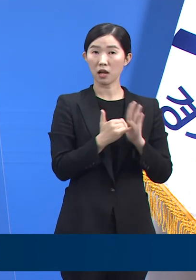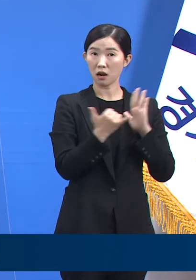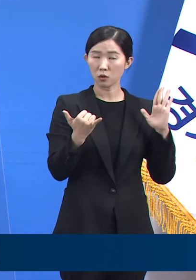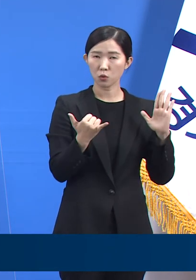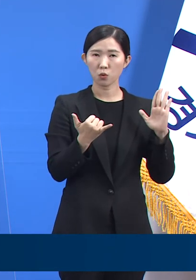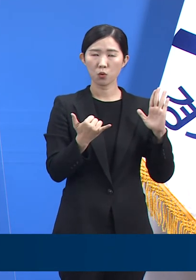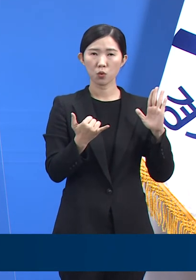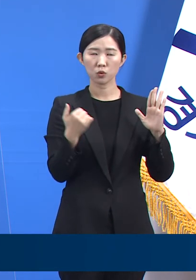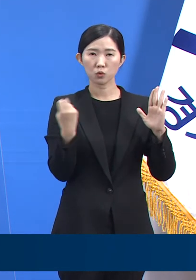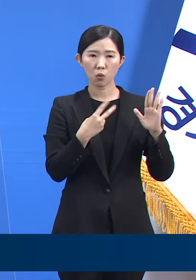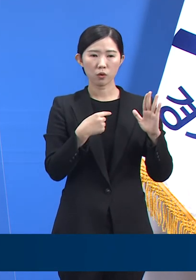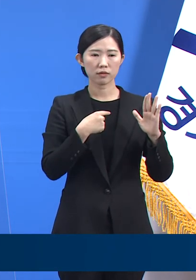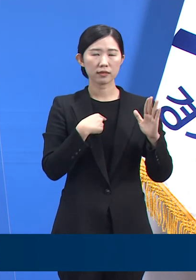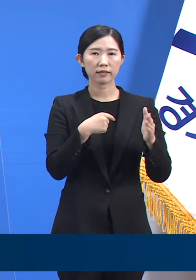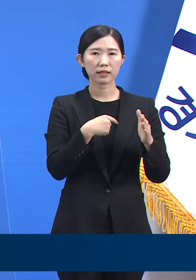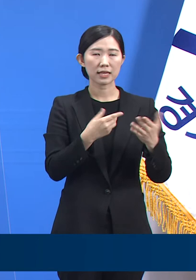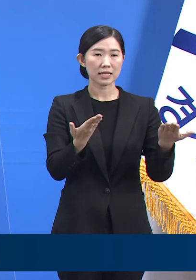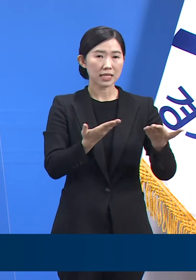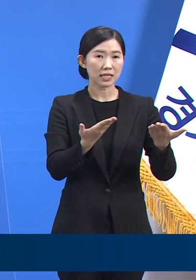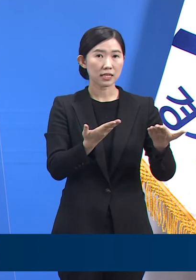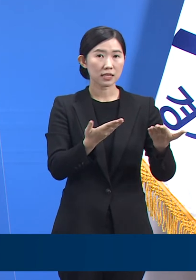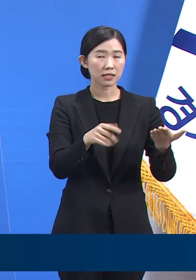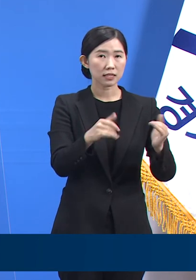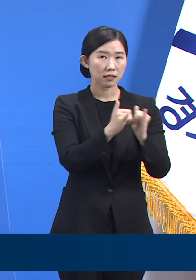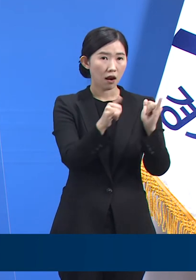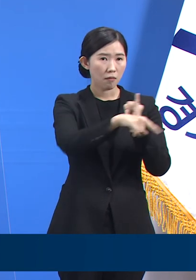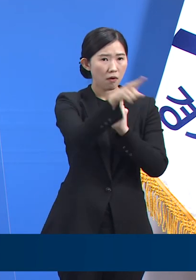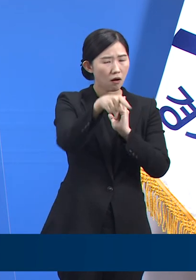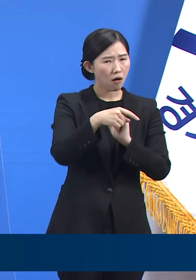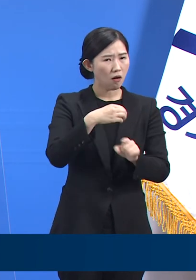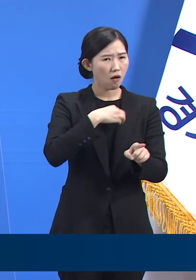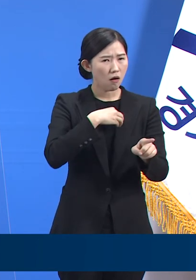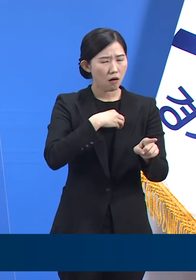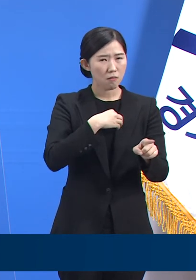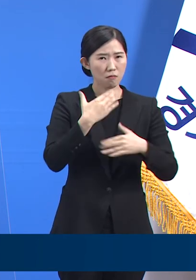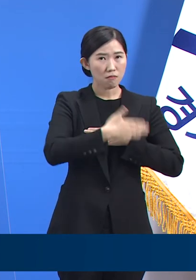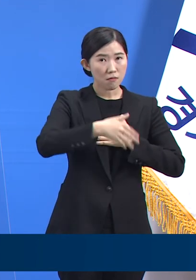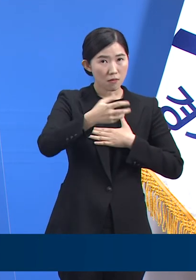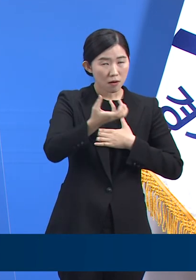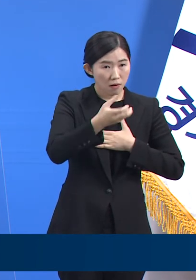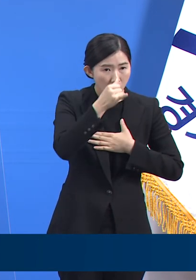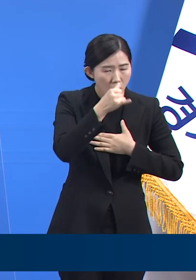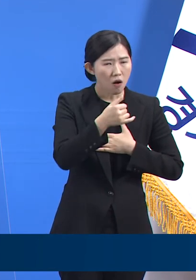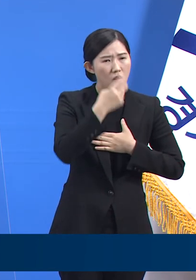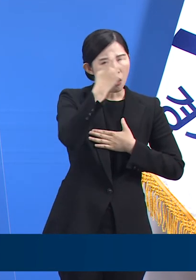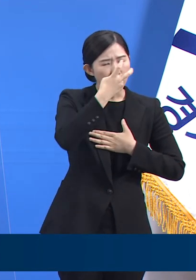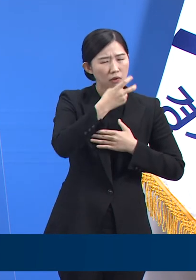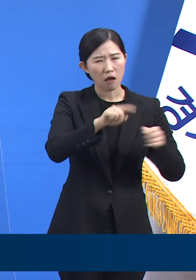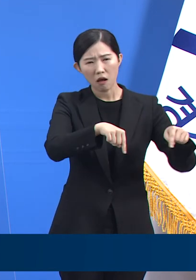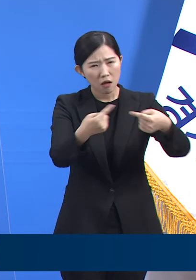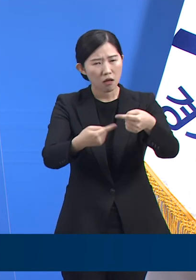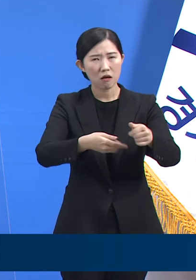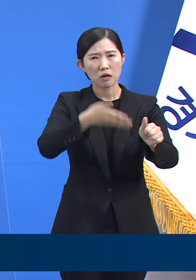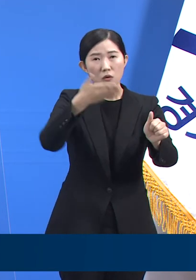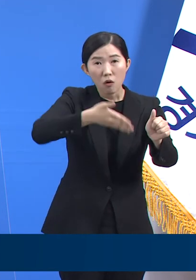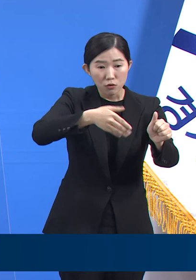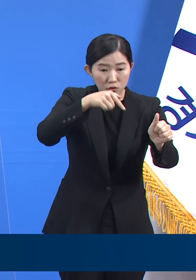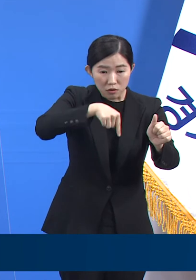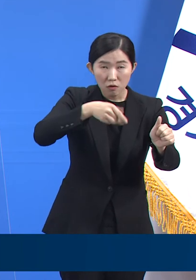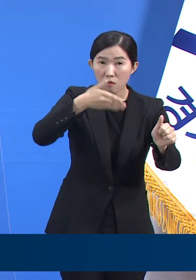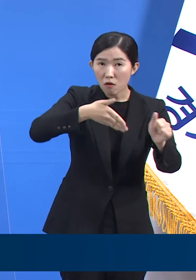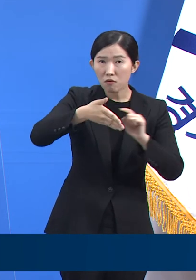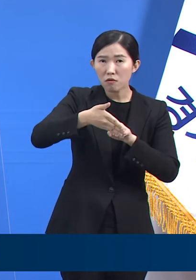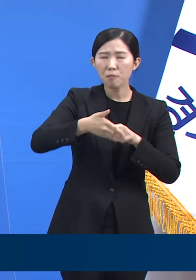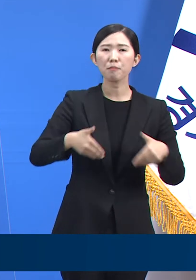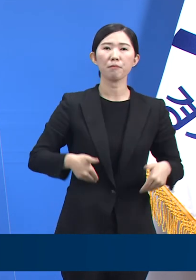의심 증상이 있음을 알게 되었을 때 신속하게 검사를 받도록 권유하는 일은 내 가족과 이웃을 보호할